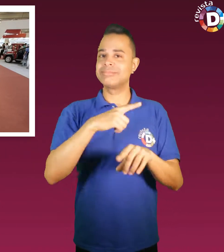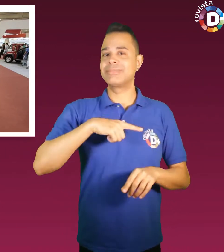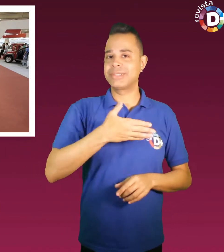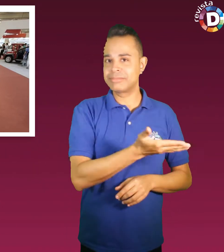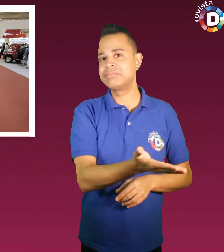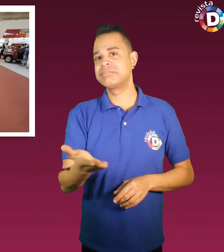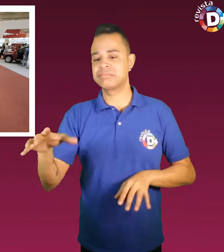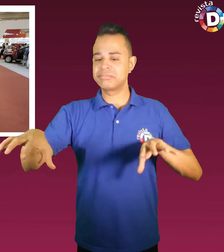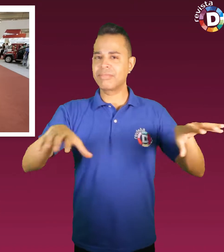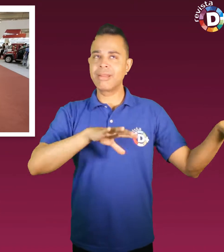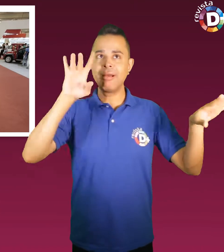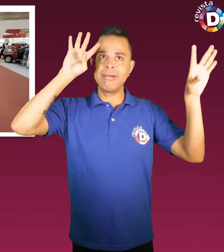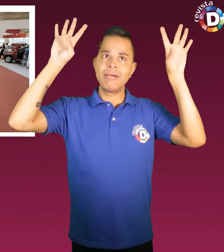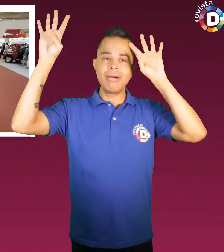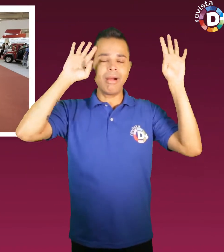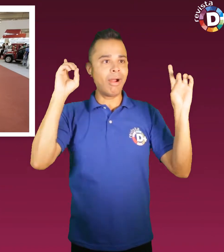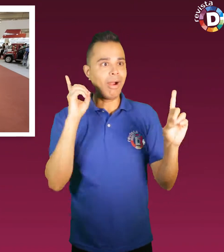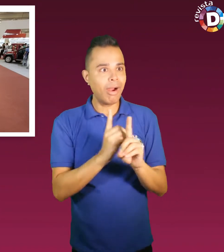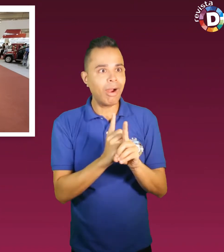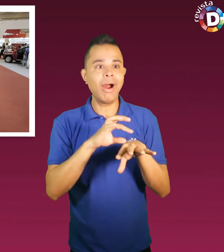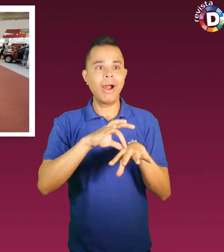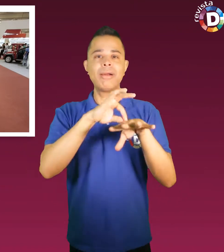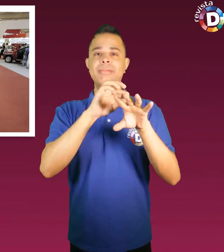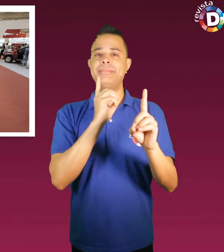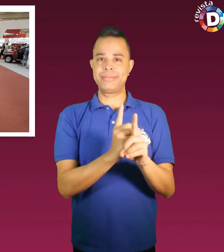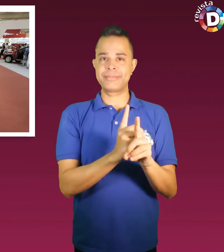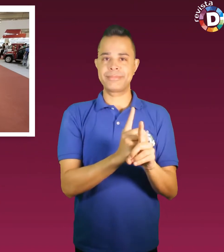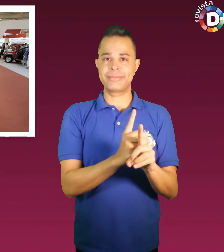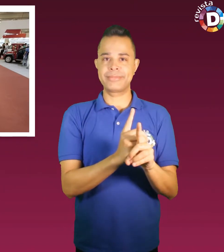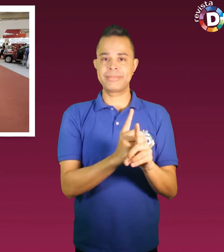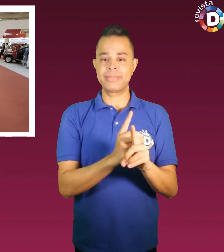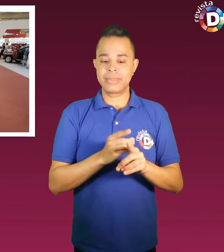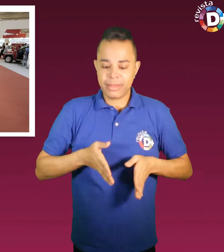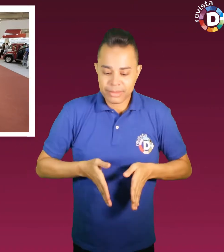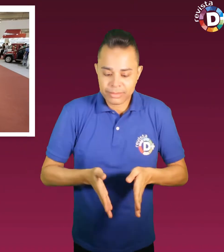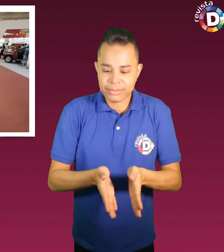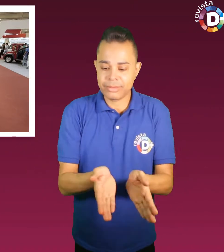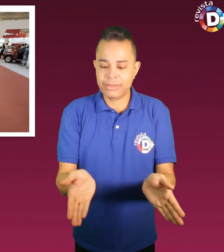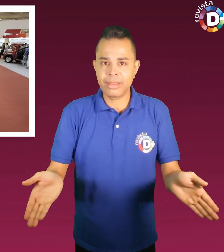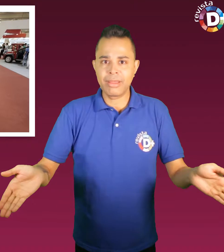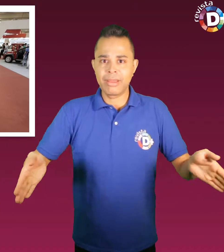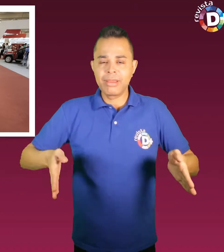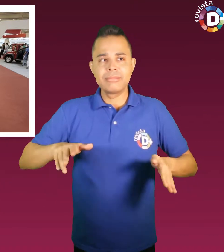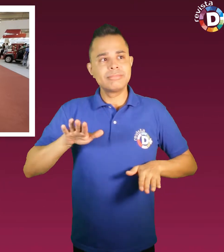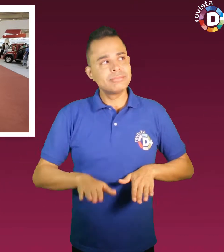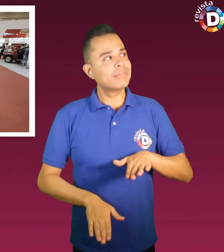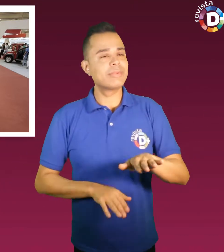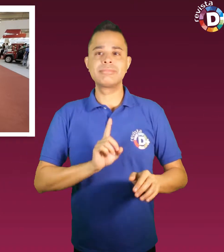que vão além do imaginário do público. A cada esquina dos estandes, algo diferente para